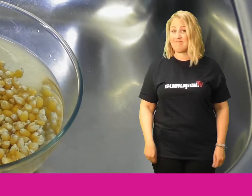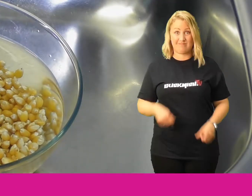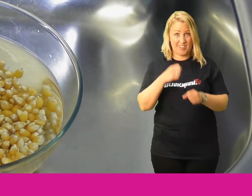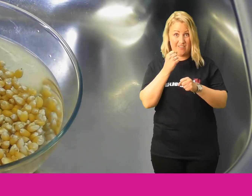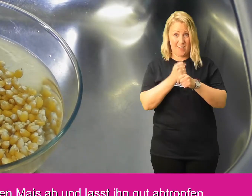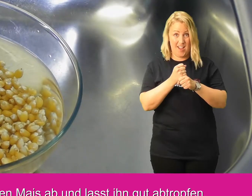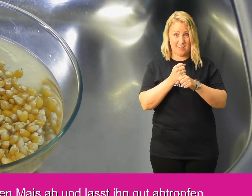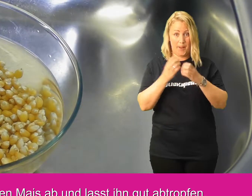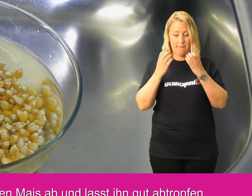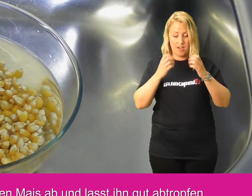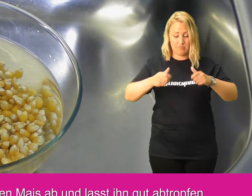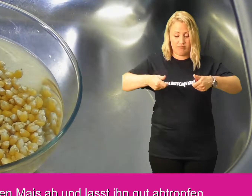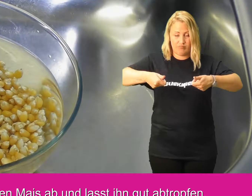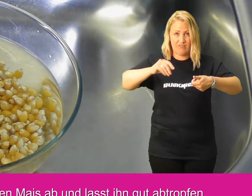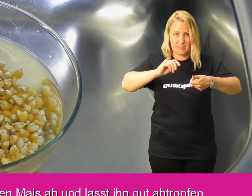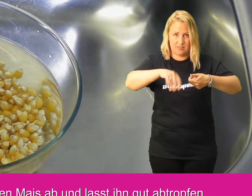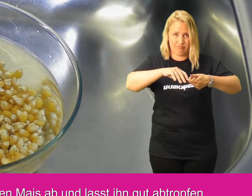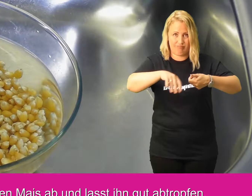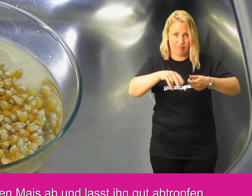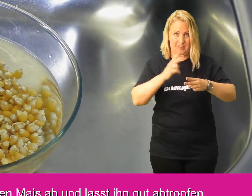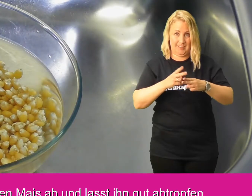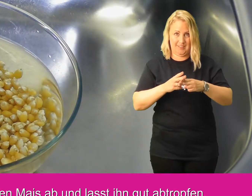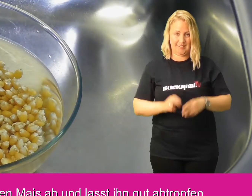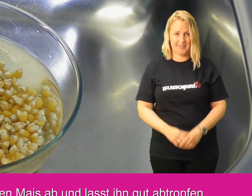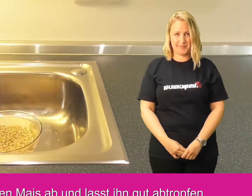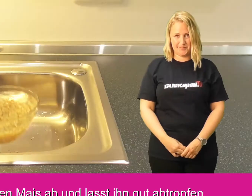dann gießt ihr den mais ab und lasst ihn gut abtropfen